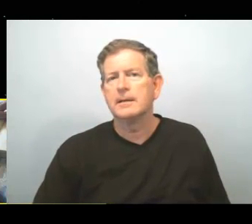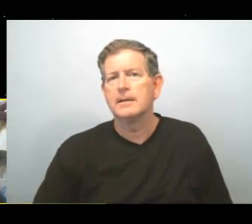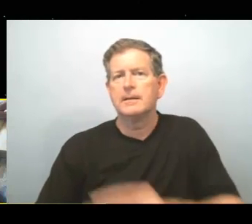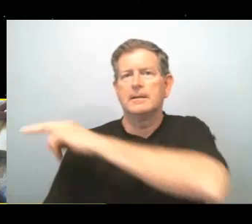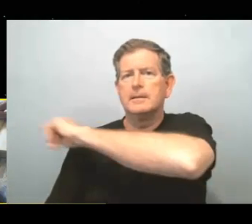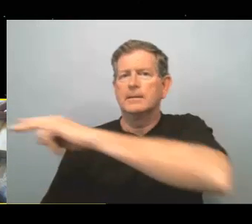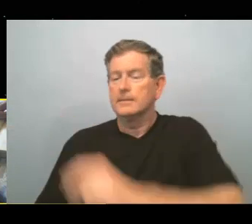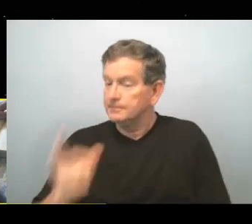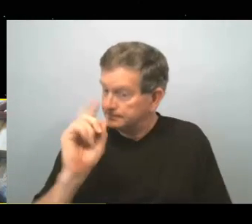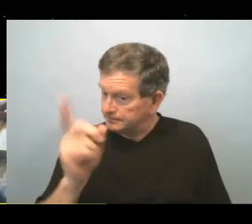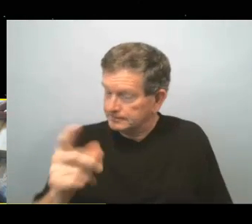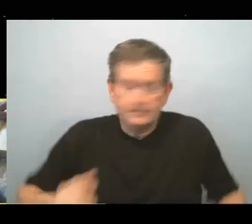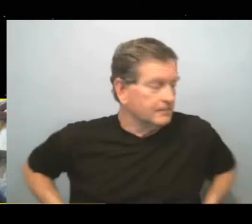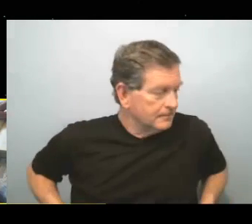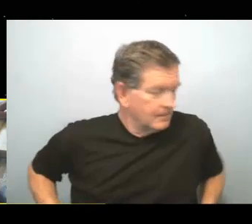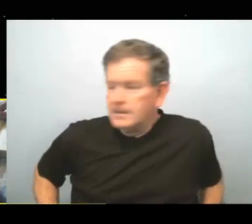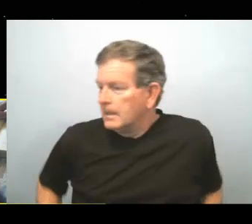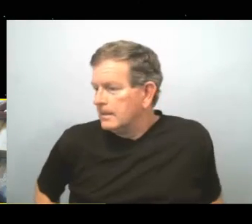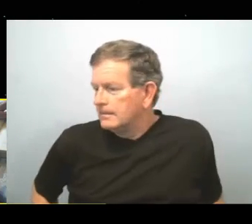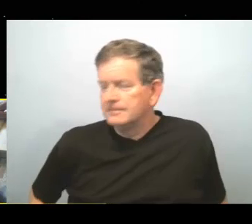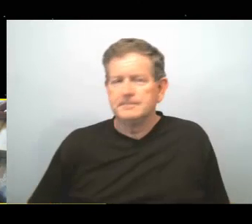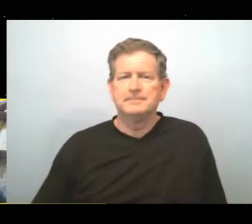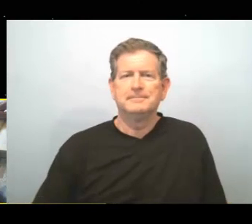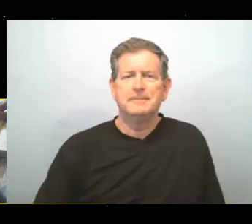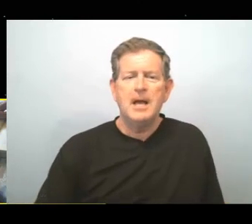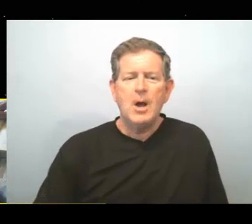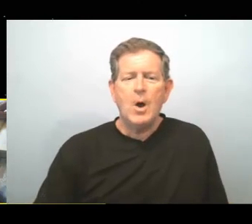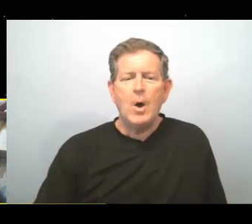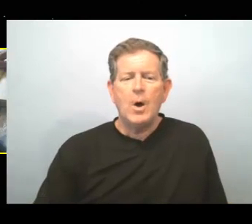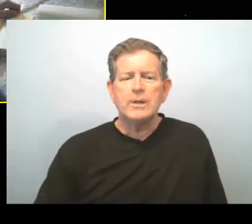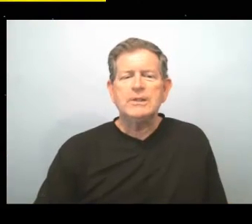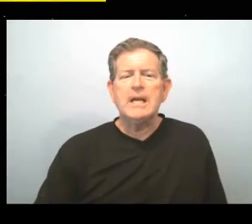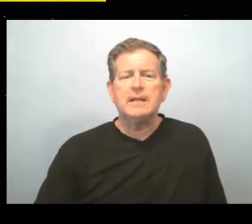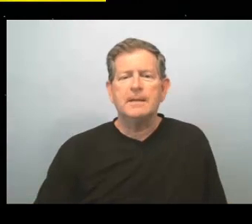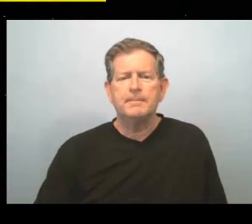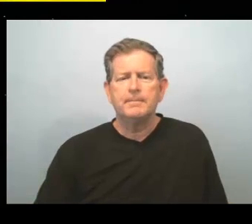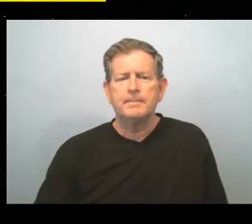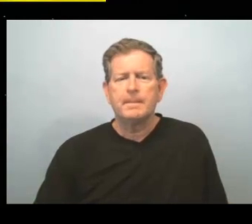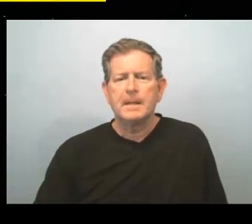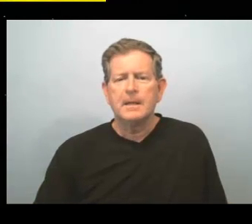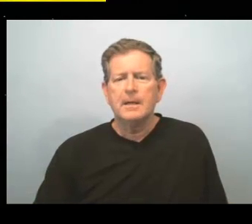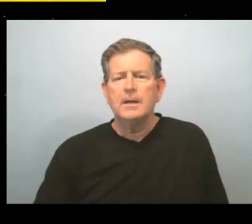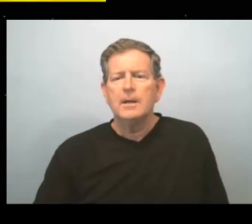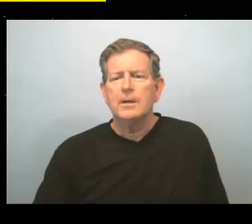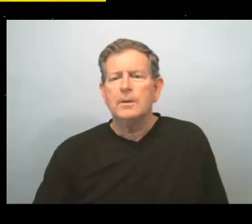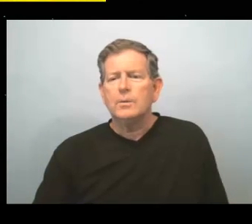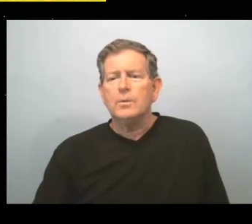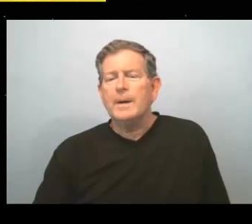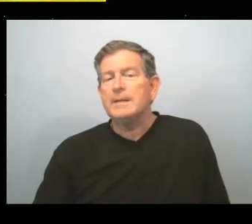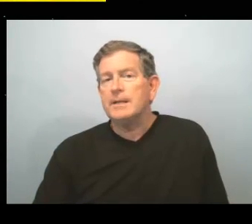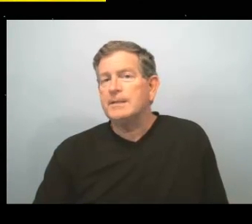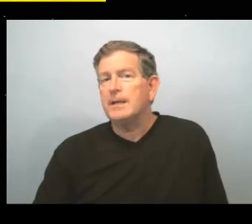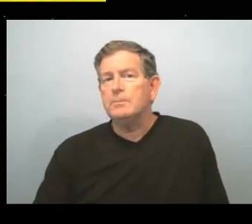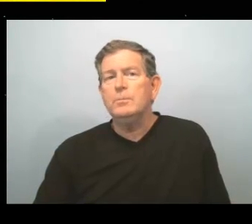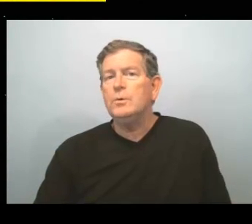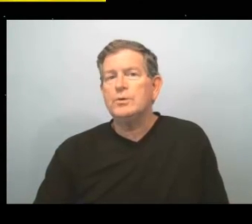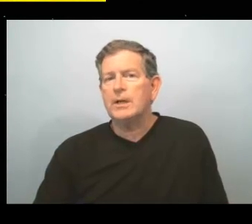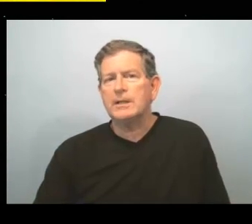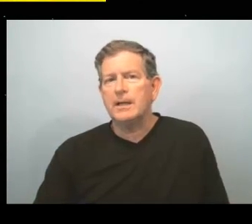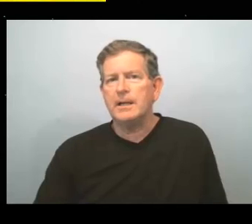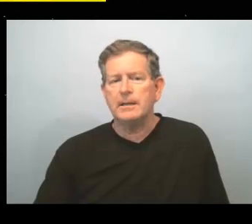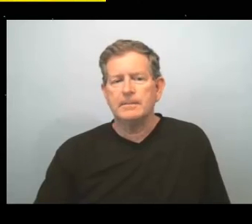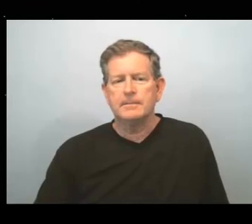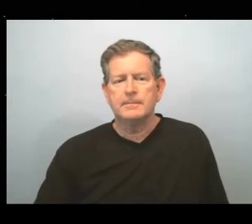ellas deberían perder, siete, tú vas a hacer